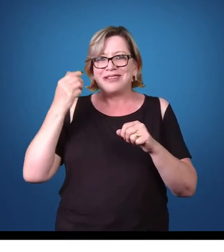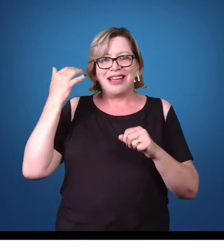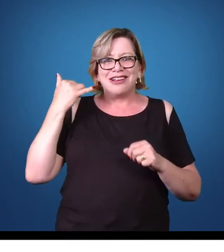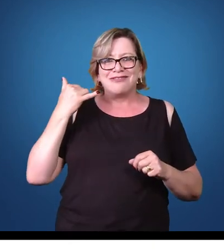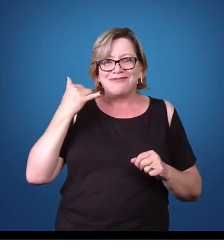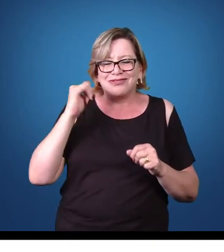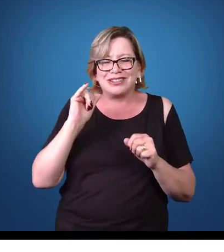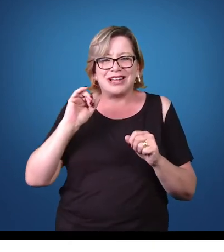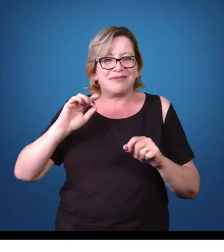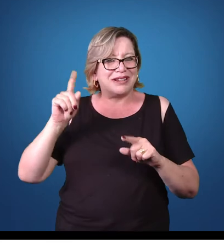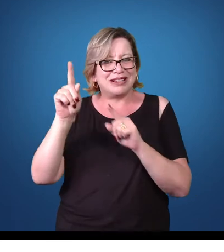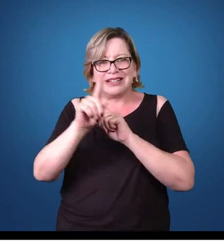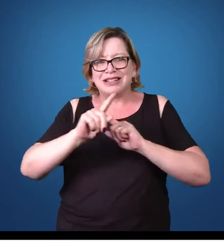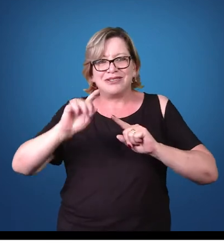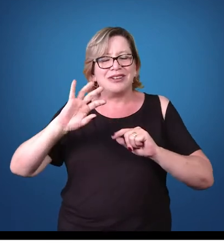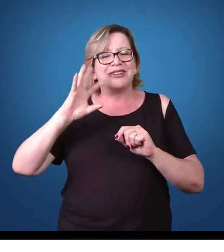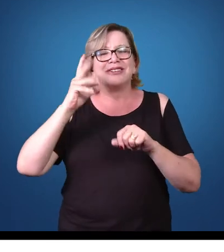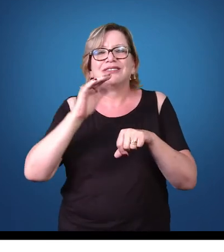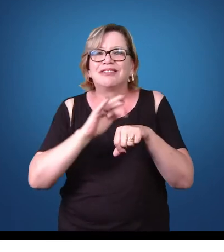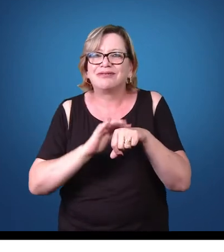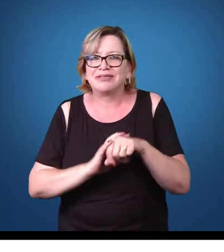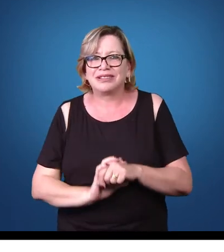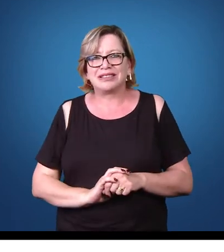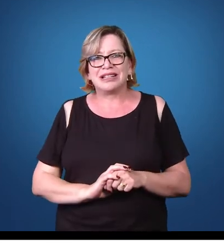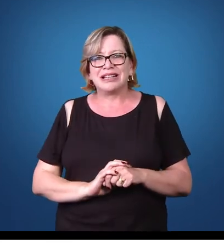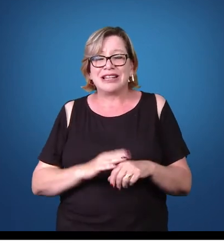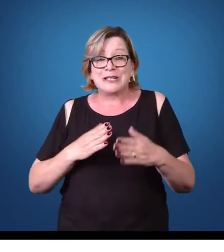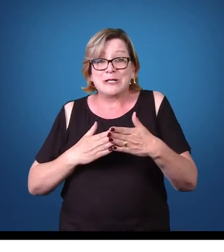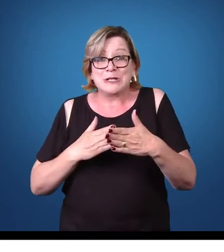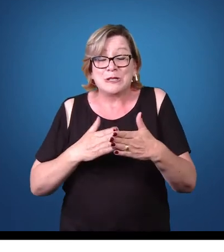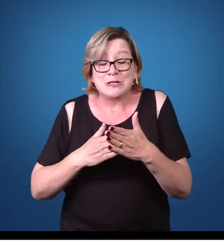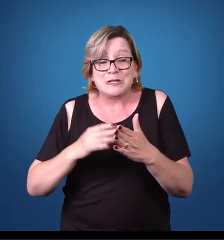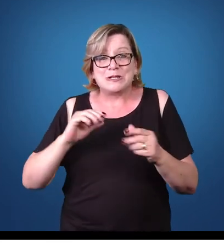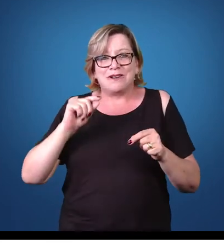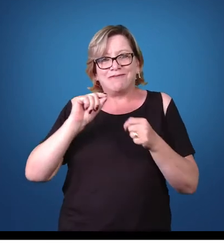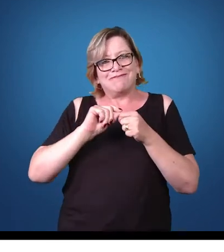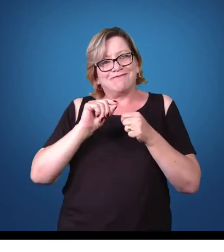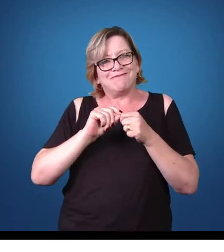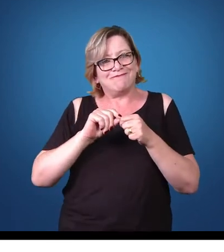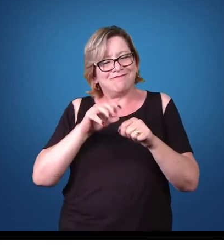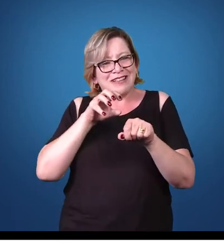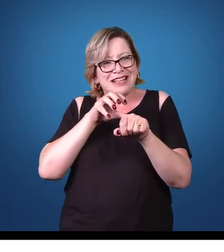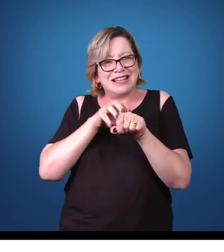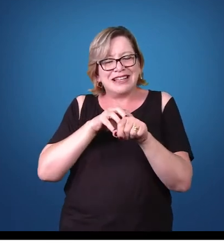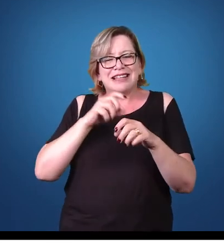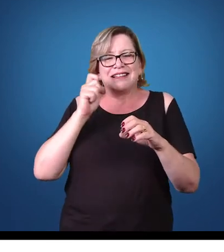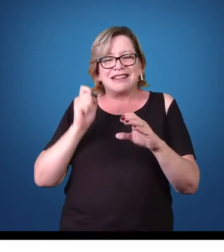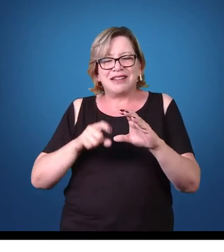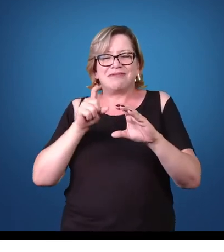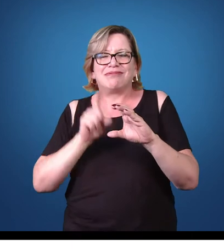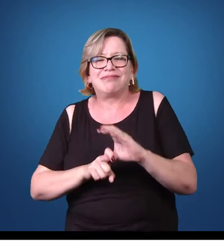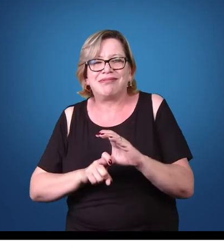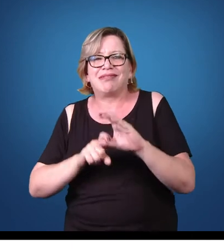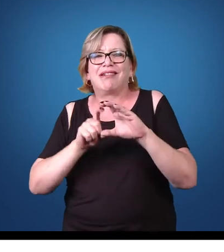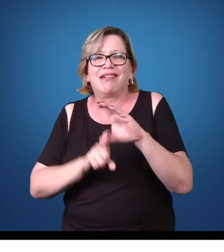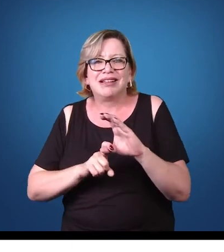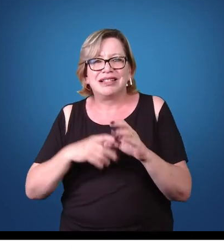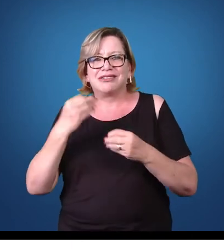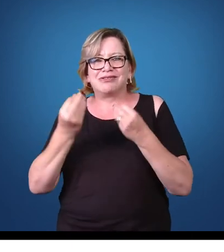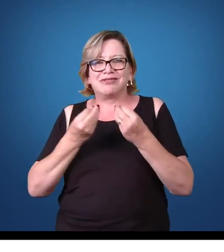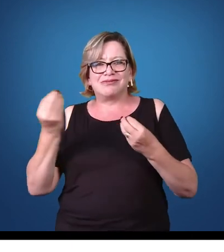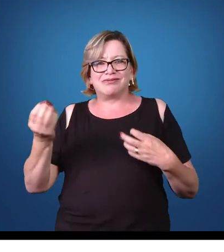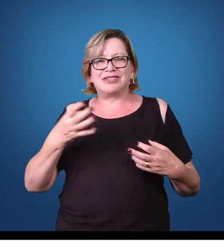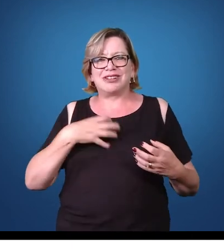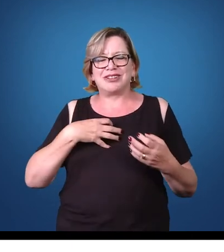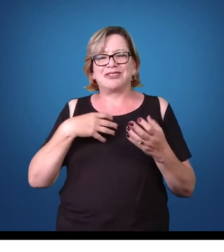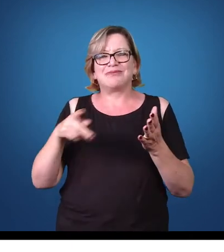a infecção por esse parasita. E isso limita o parasita a estar dependendo sempre de condições